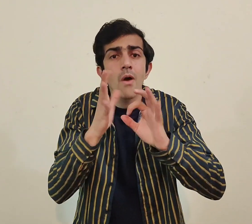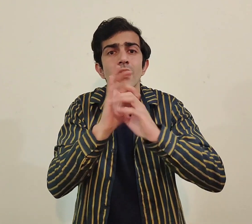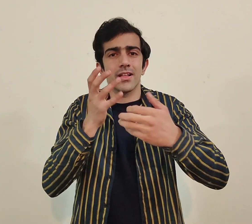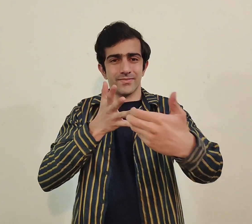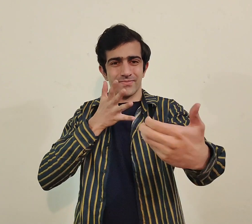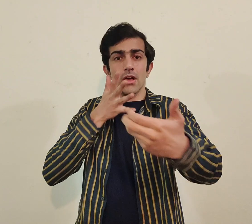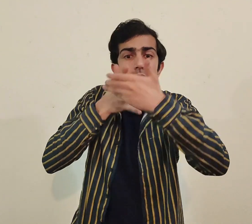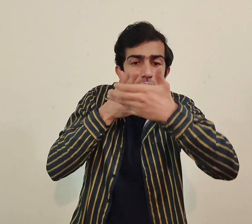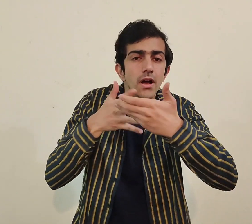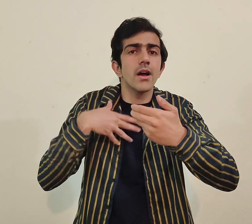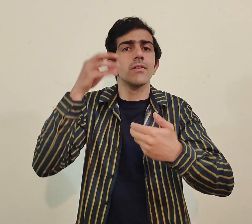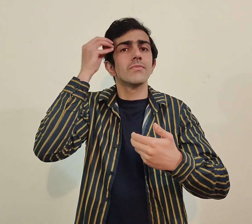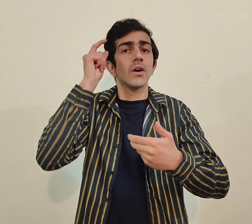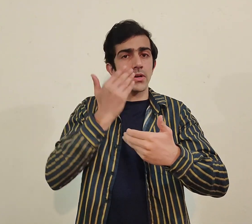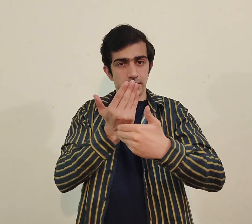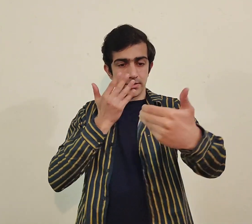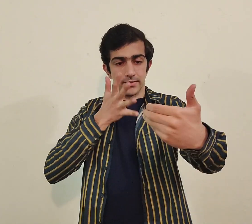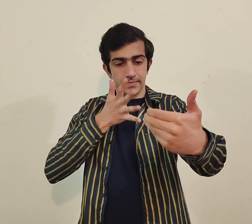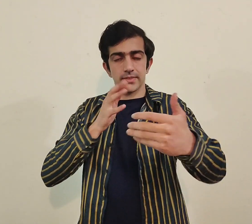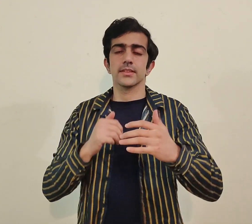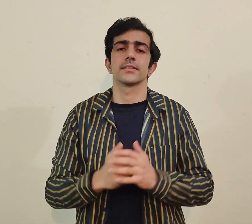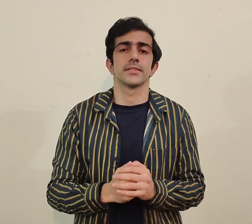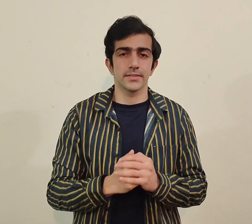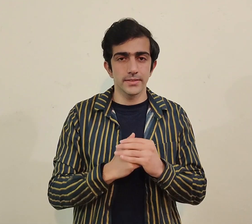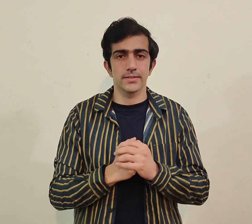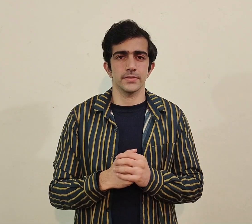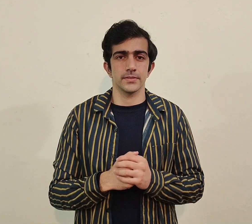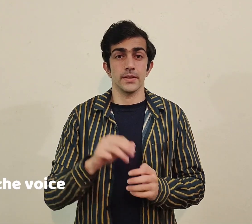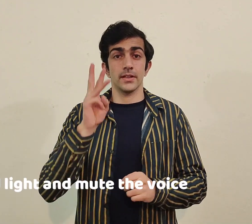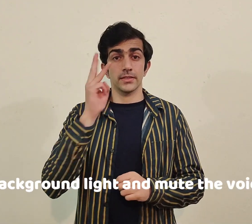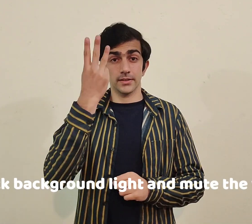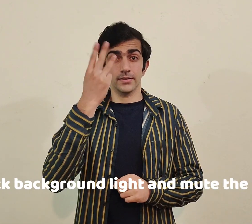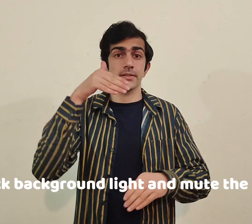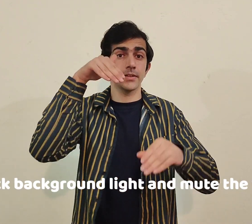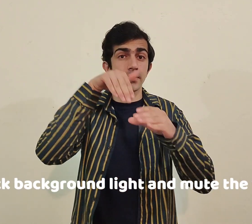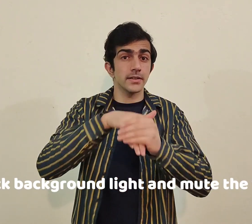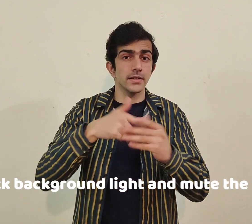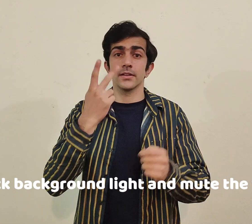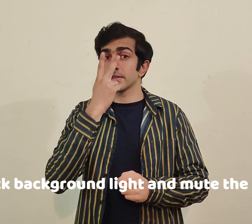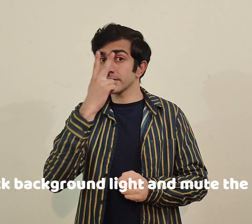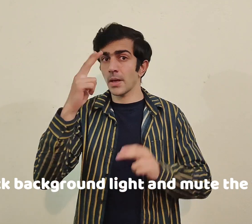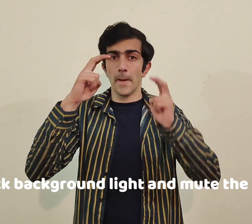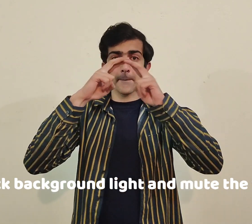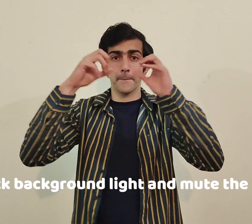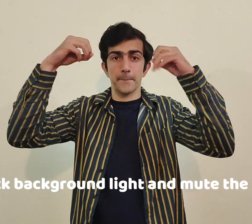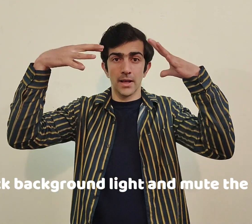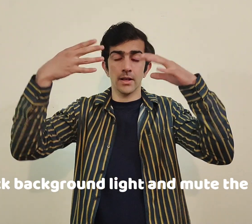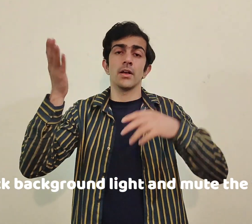بلکل فیس کے سامنے کیمرہ لائک کے کمیونیکیٹ کرنا بہت مشکل ہوتے ہیں تھرڈ ٹپ ہے چیک تا بیکگرون